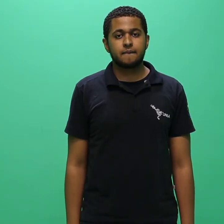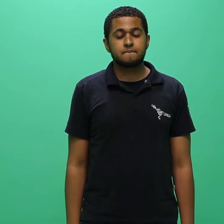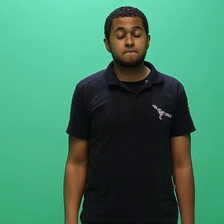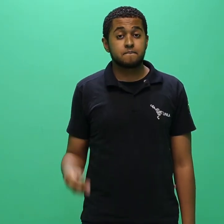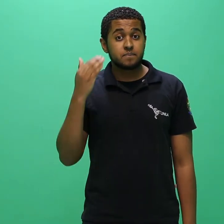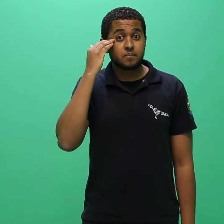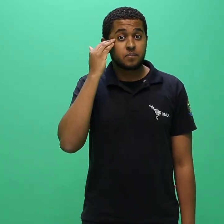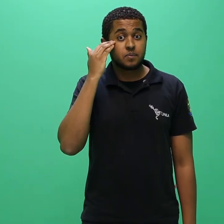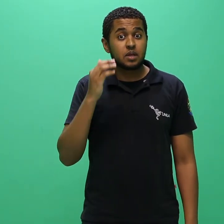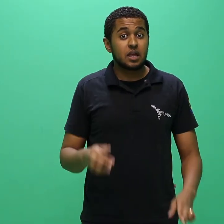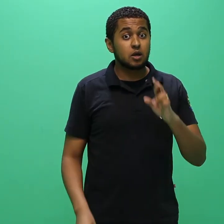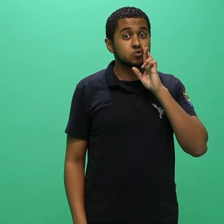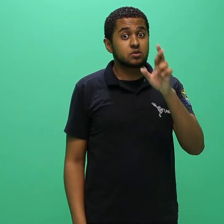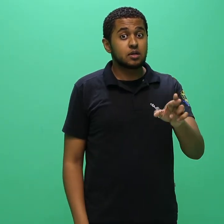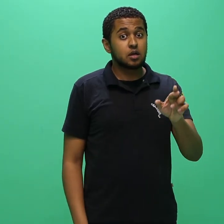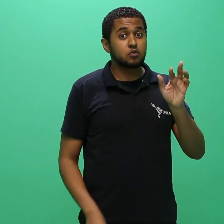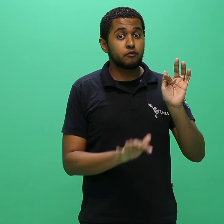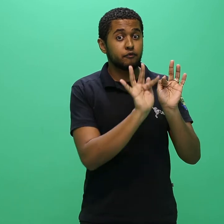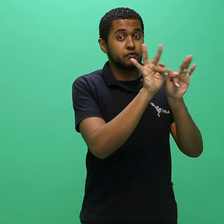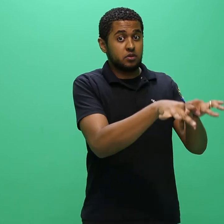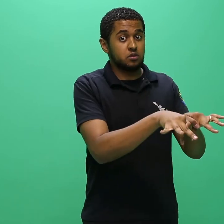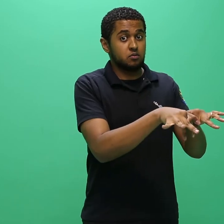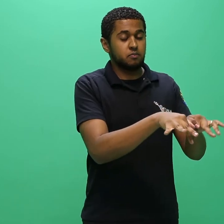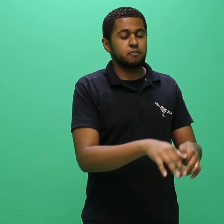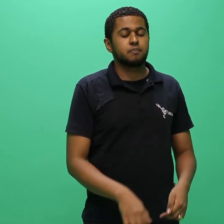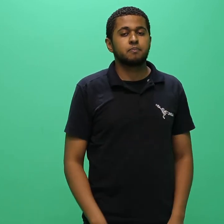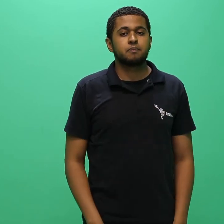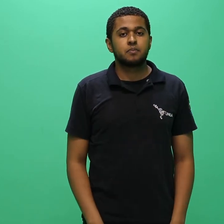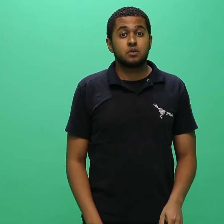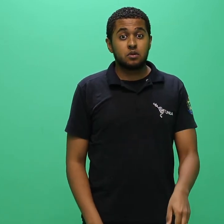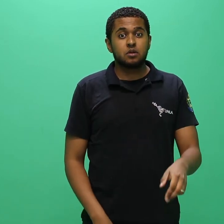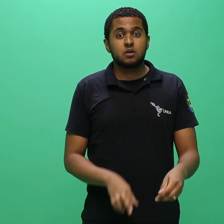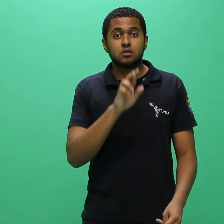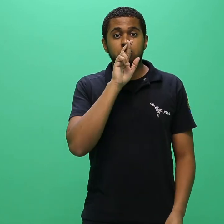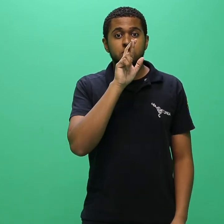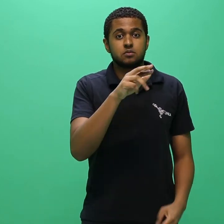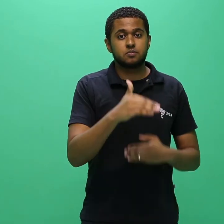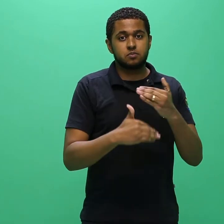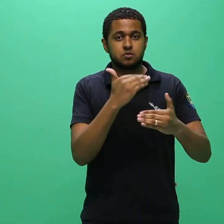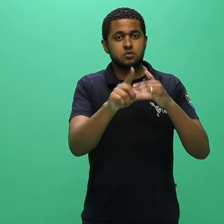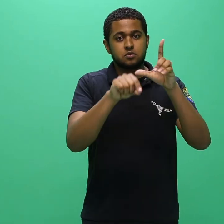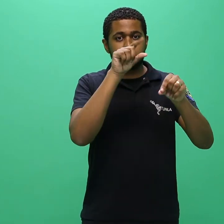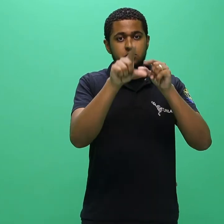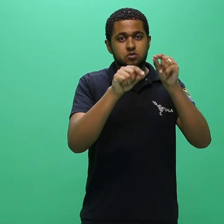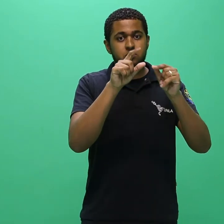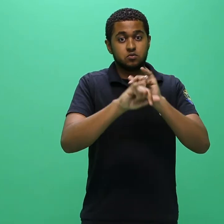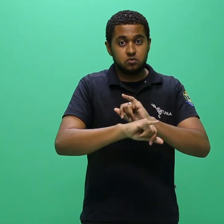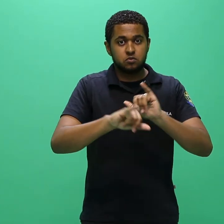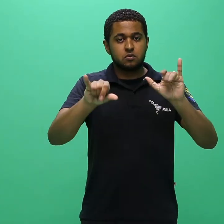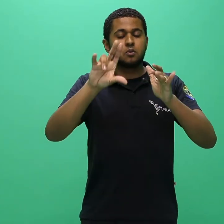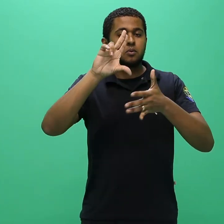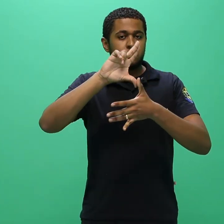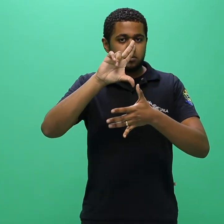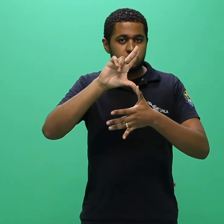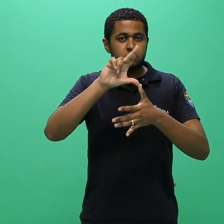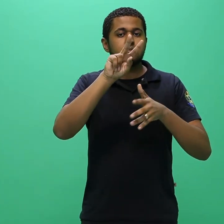final, o resultado do processo seletivo divulgado pela ONILA após as análises dos recursos